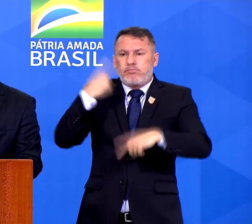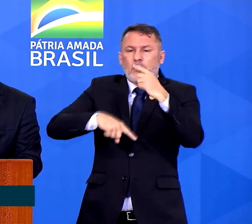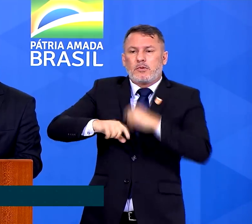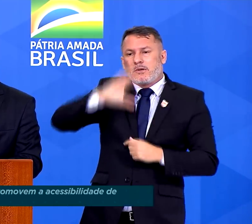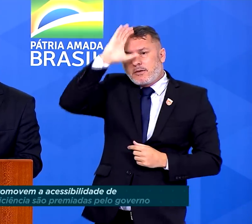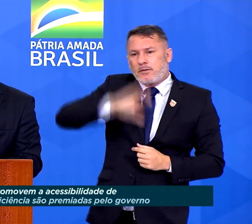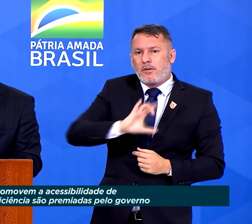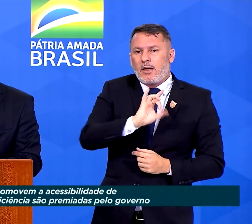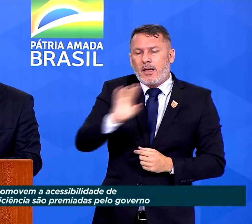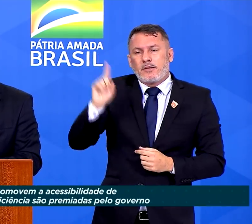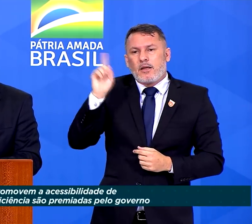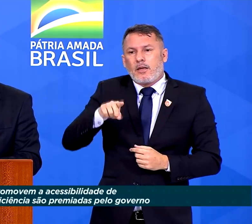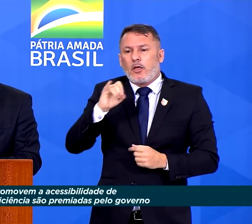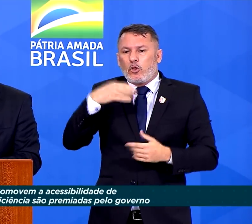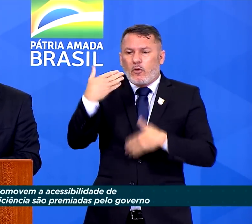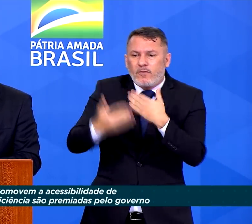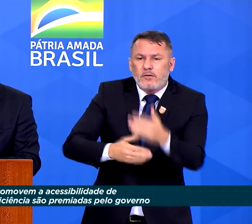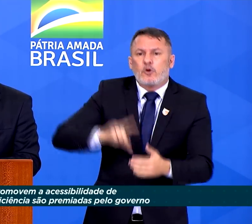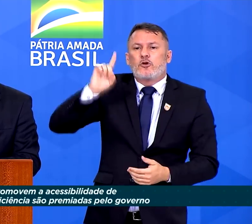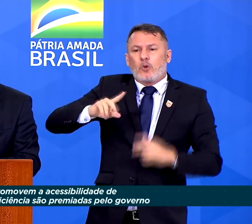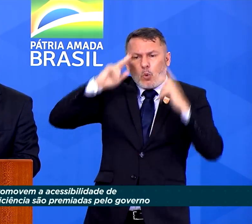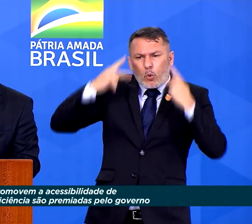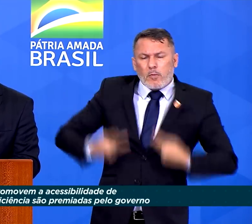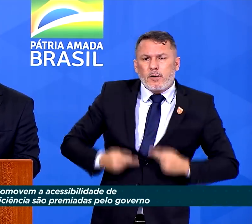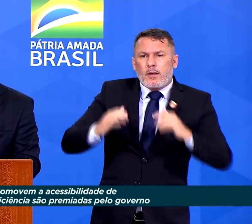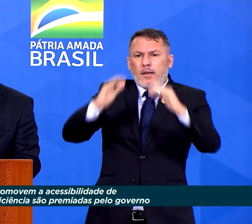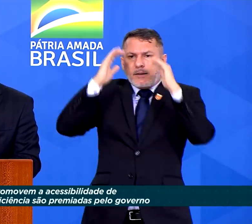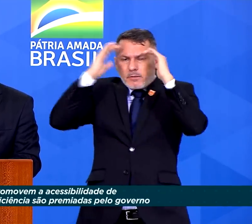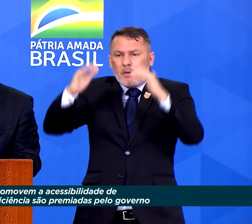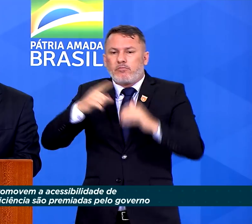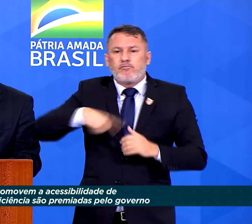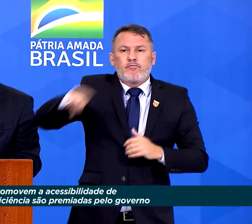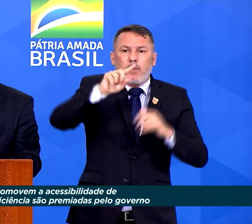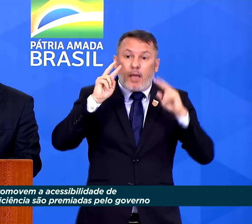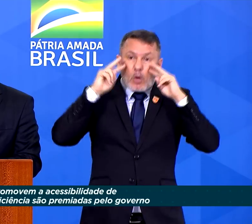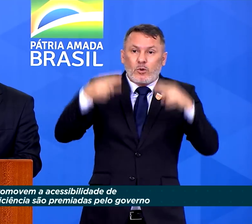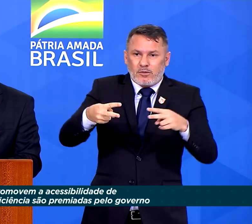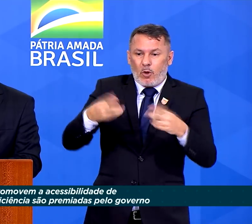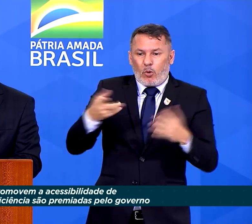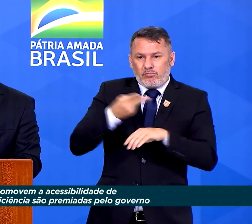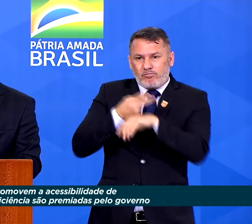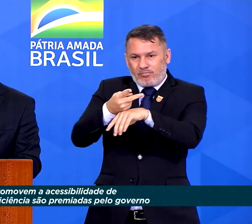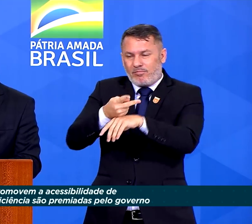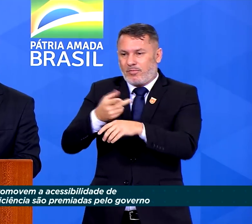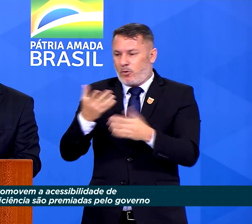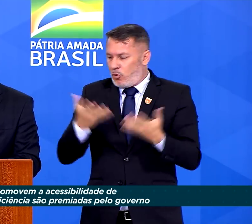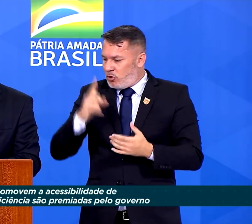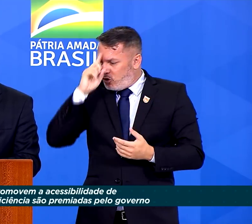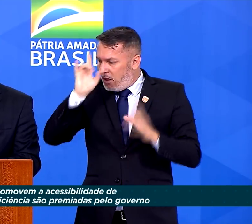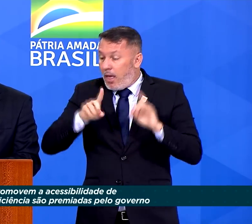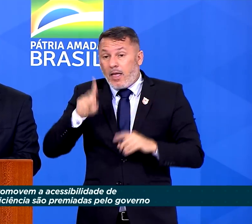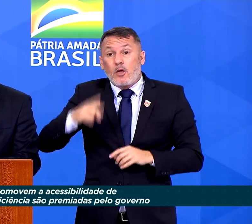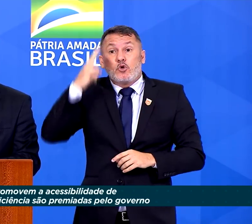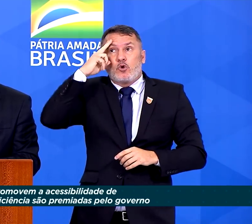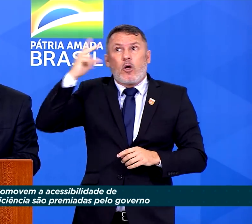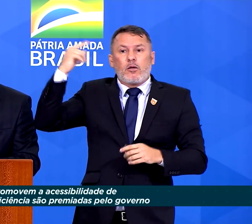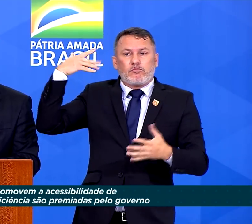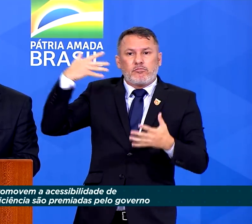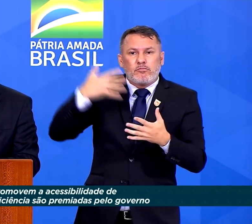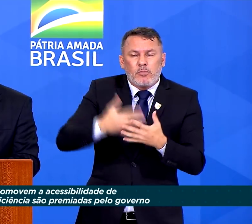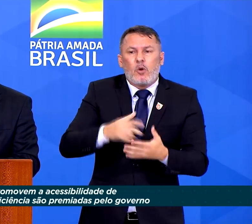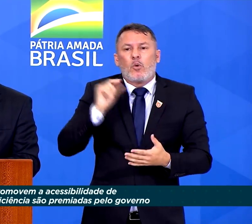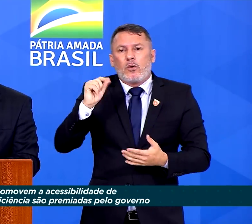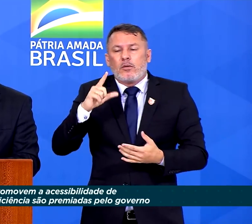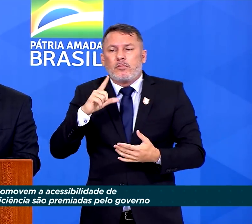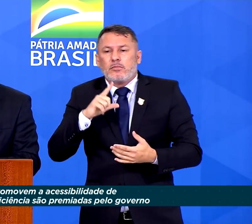cidadania, inovação, dignidade humana, respeito, reconhecimento. O prêmio é símbolo da realização de um sonho que nos é comum, a